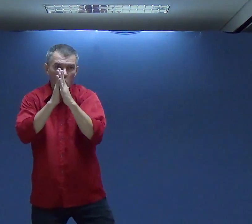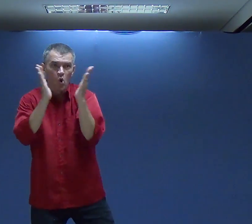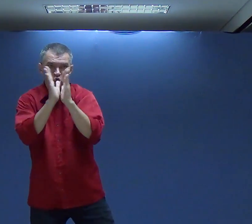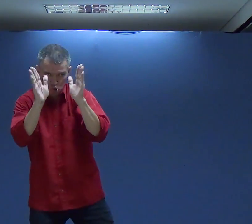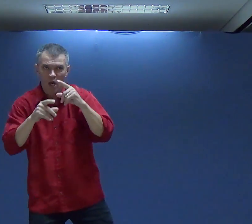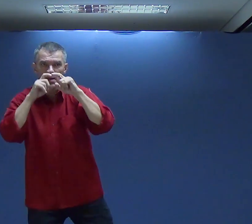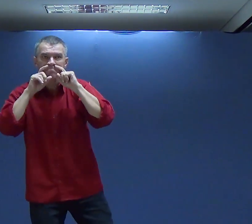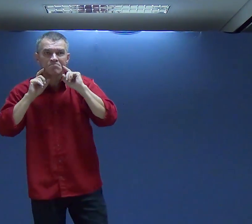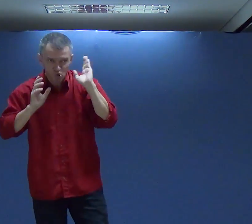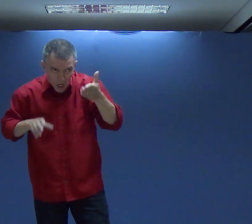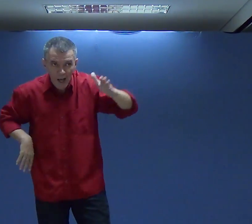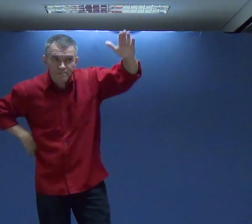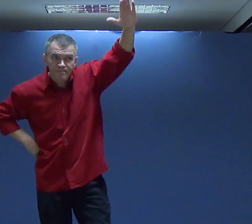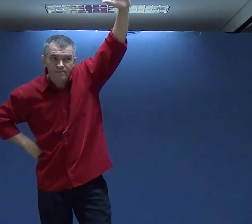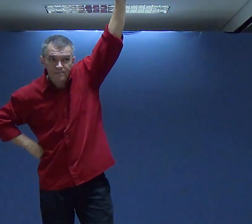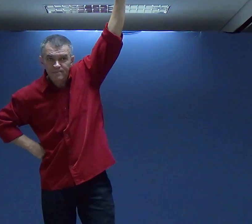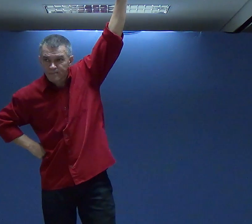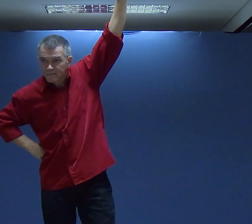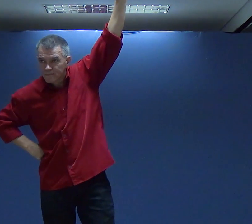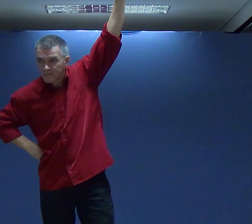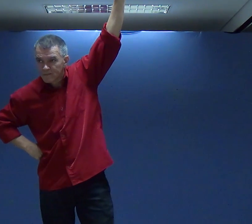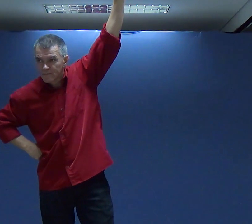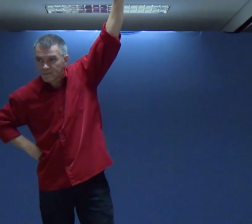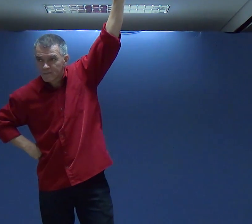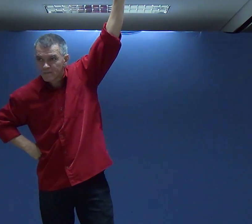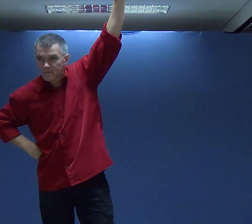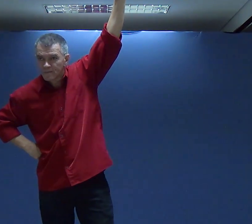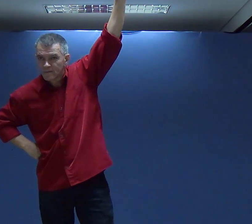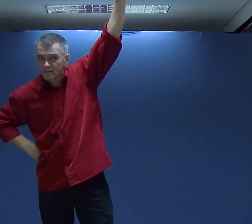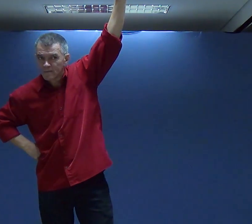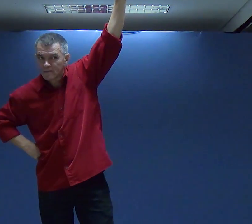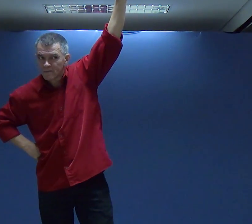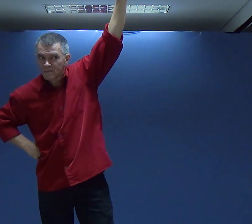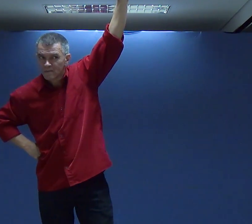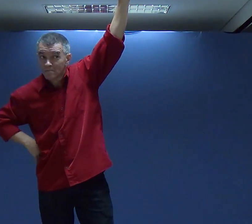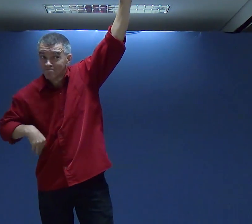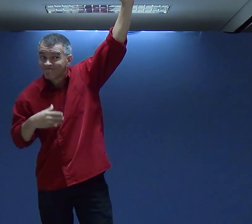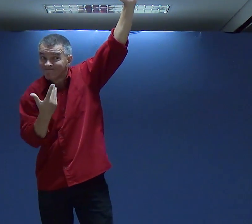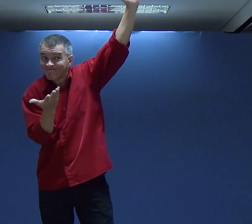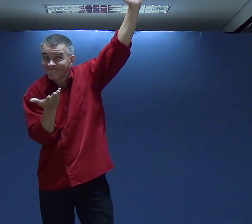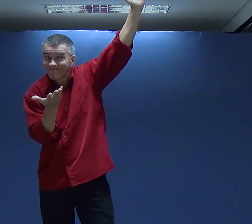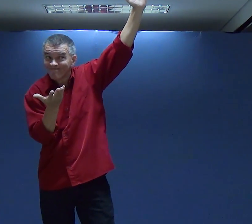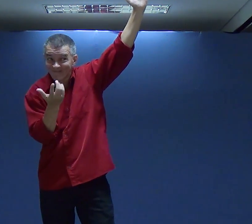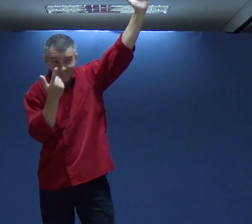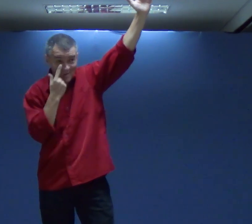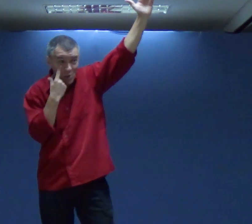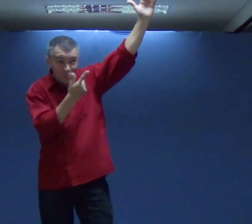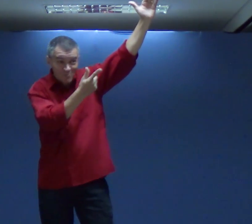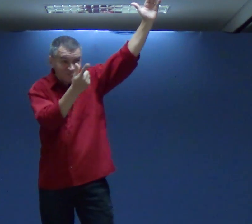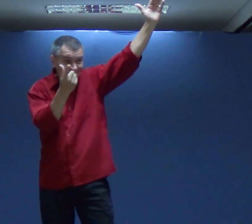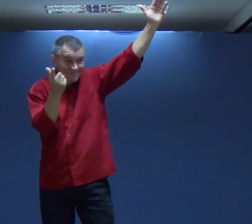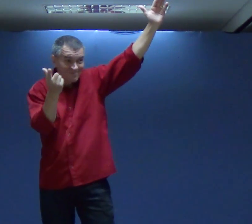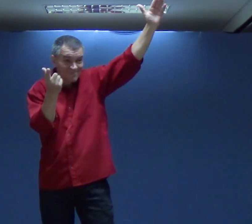Você tem orado Você tem orado Pelo Adonirã Por exemplo Ou pelo Pastor Adonirã Você ora Por ele?